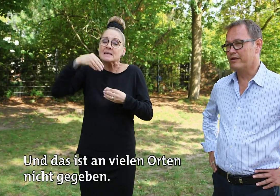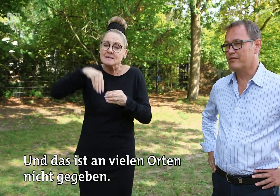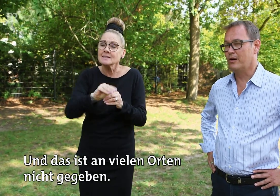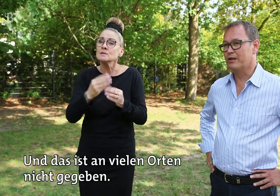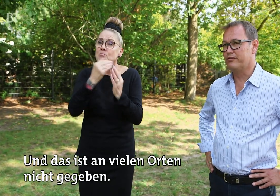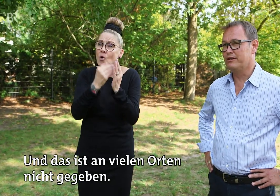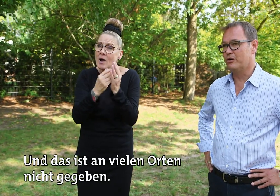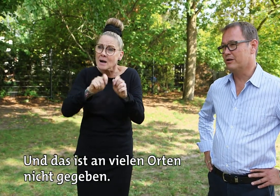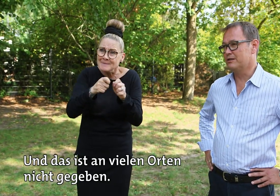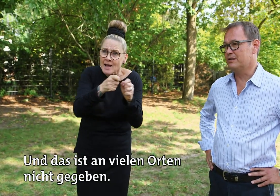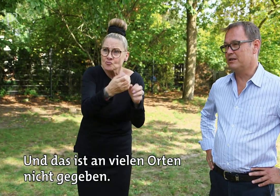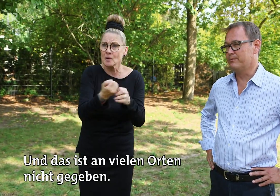das ist, glaube ich, an vielen Orten nicht gegeben.